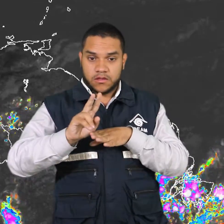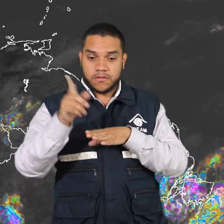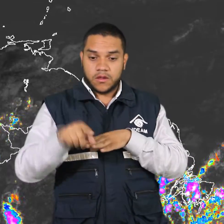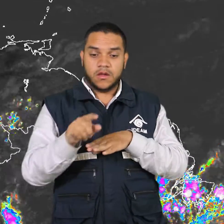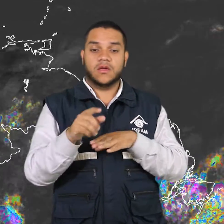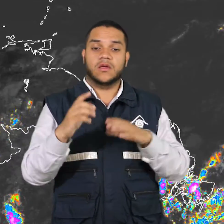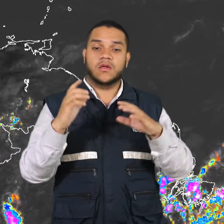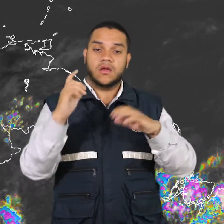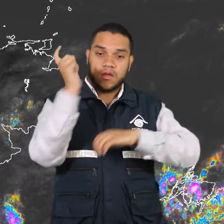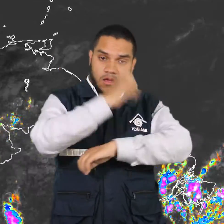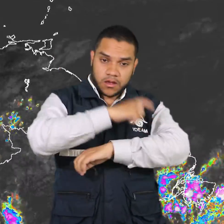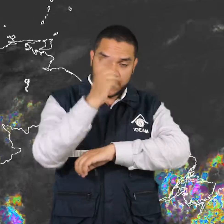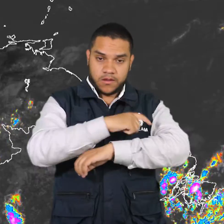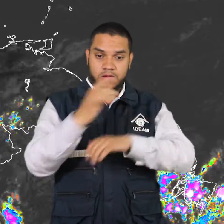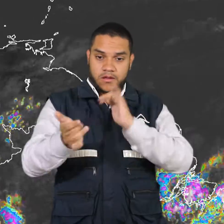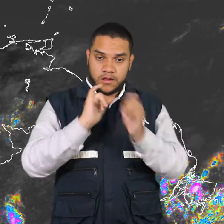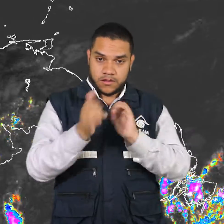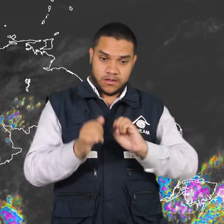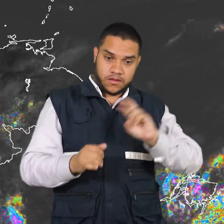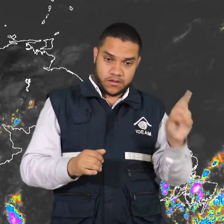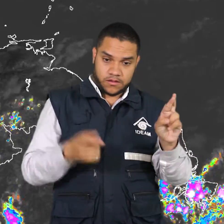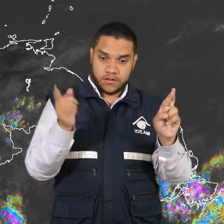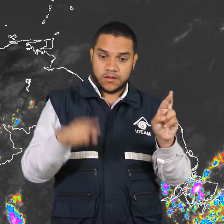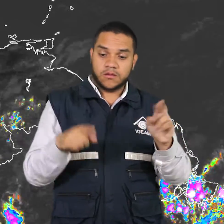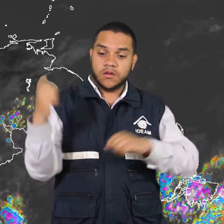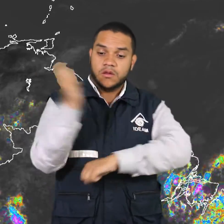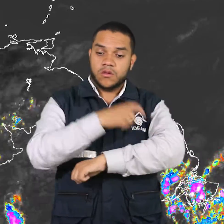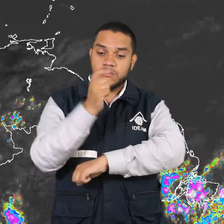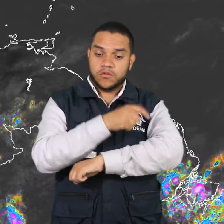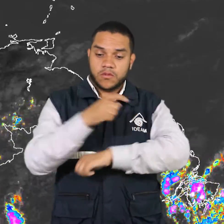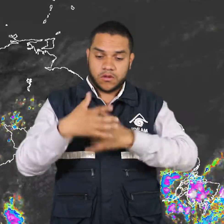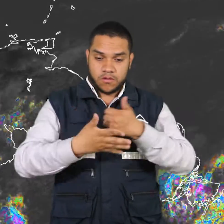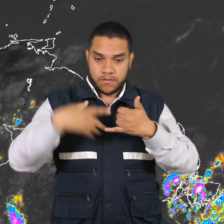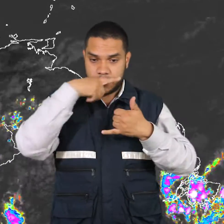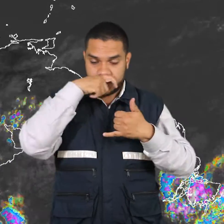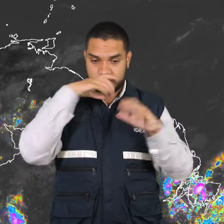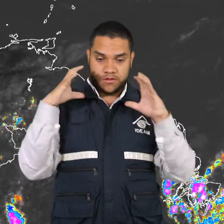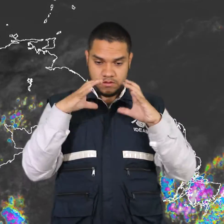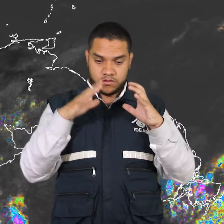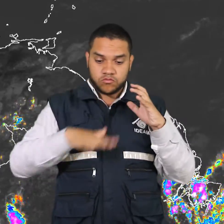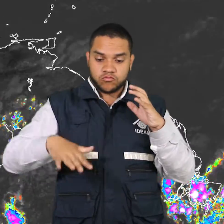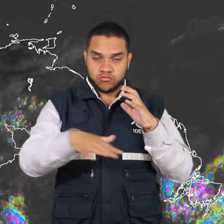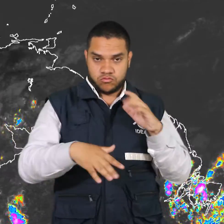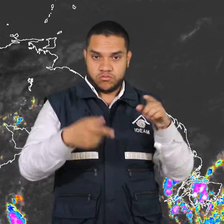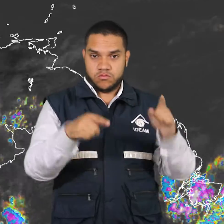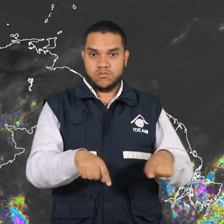Arauca y de Casanare y en límites entre Putumayo, Amazonas y Caquetá. El resto del territorio nacional